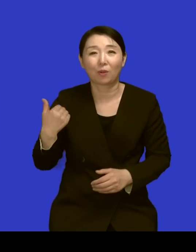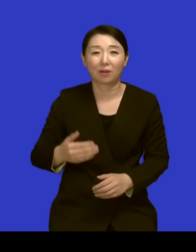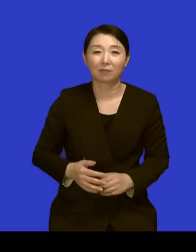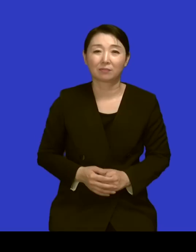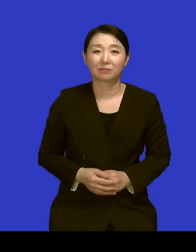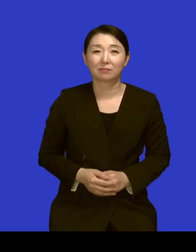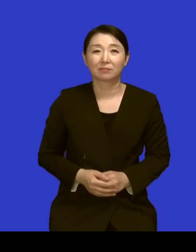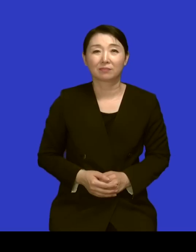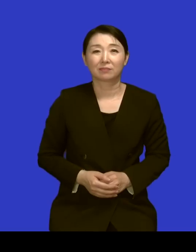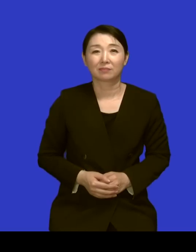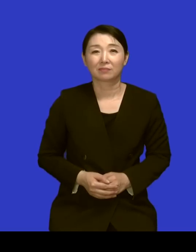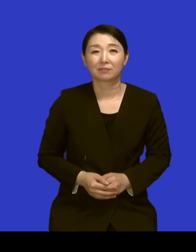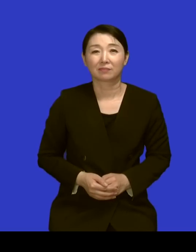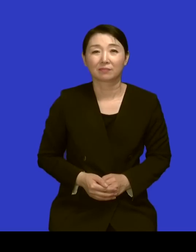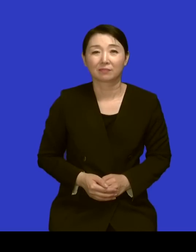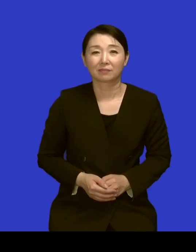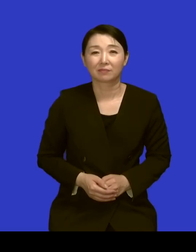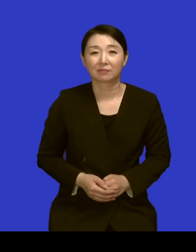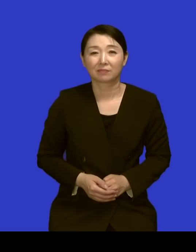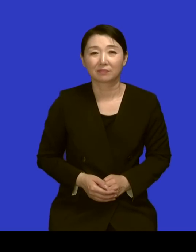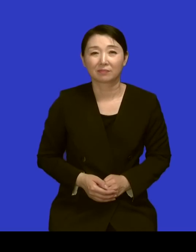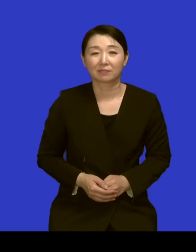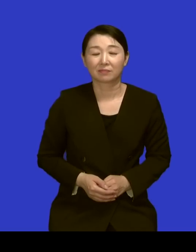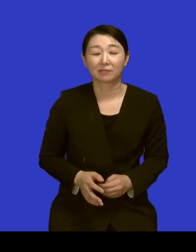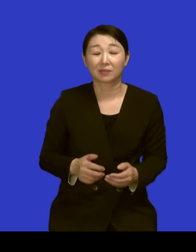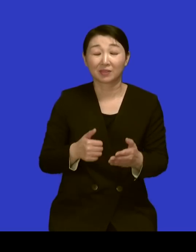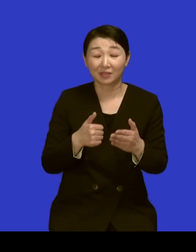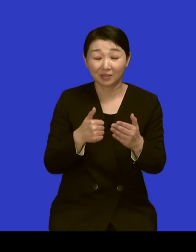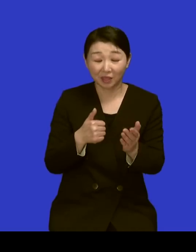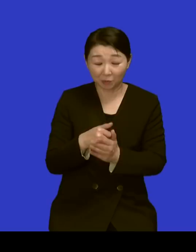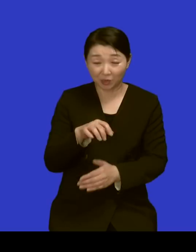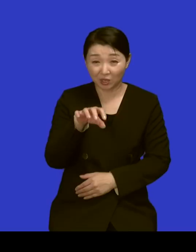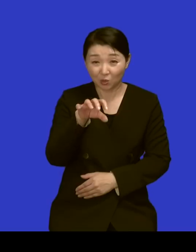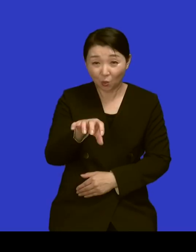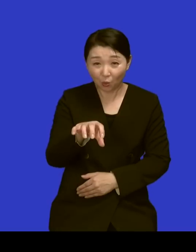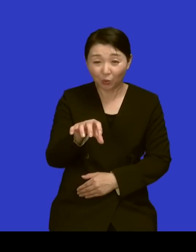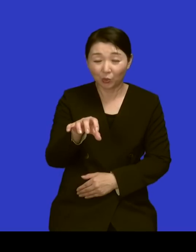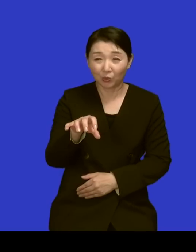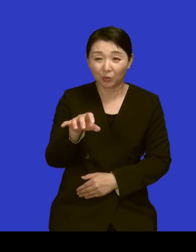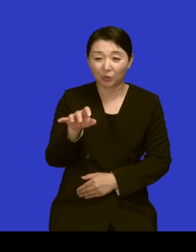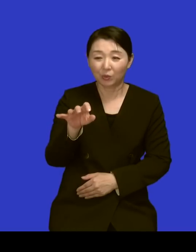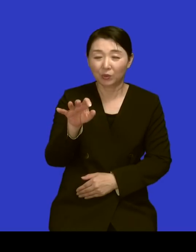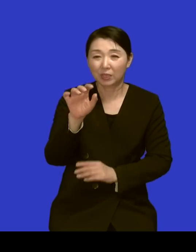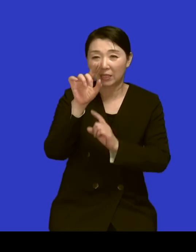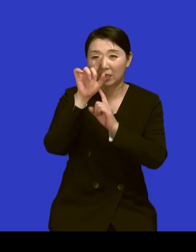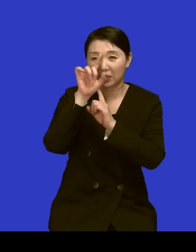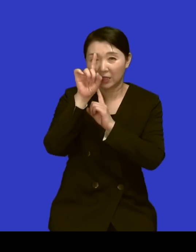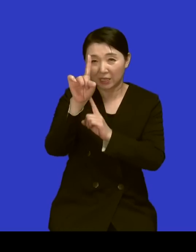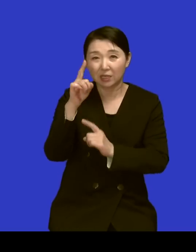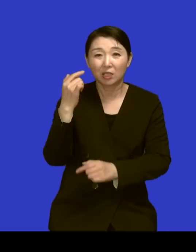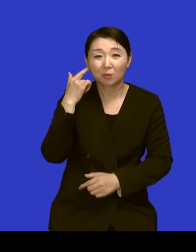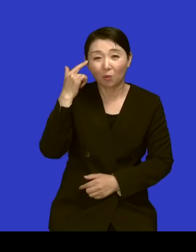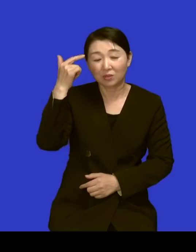그래서 그거를 해남의 이준문 목사님은 아주 그 시골에서 거의 전지전등이 있거든요